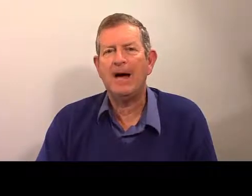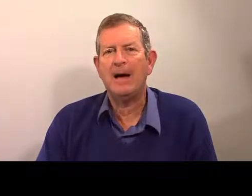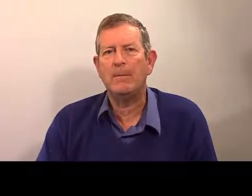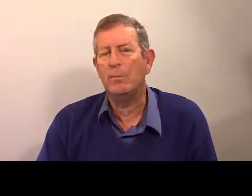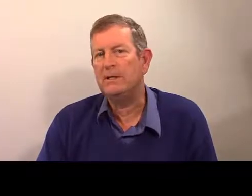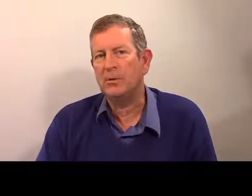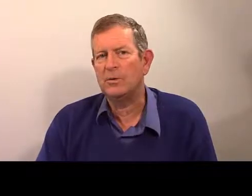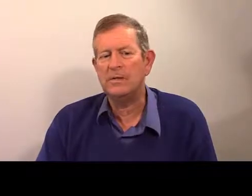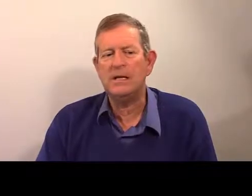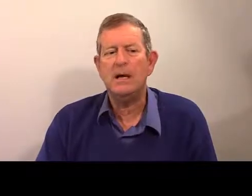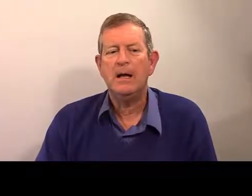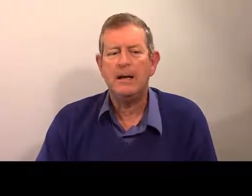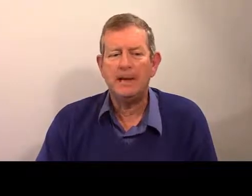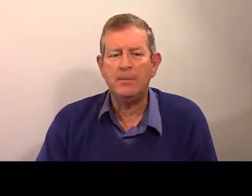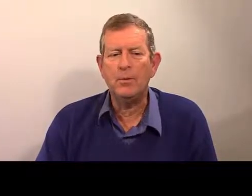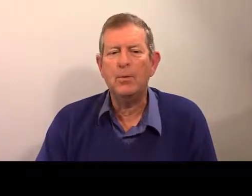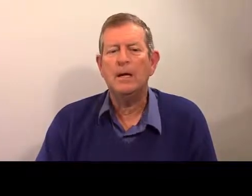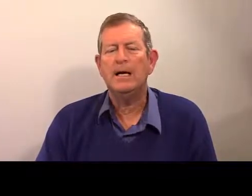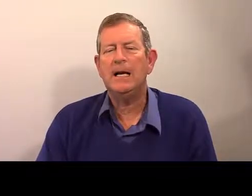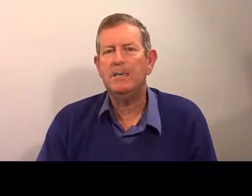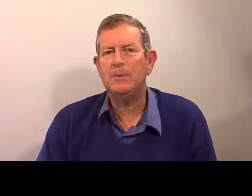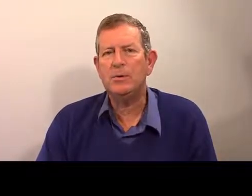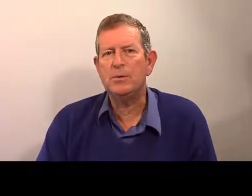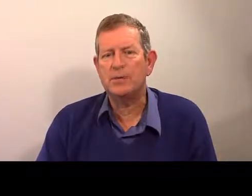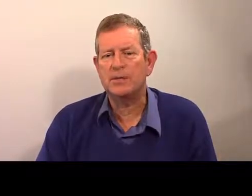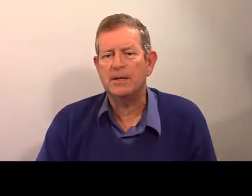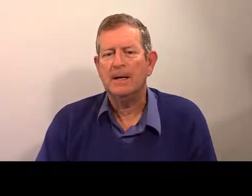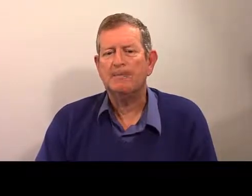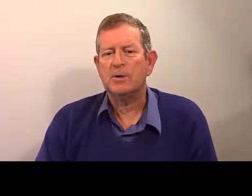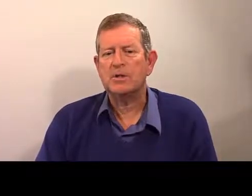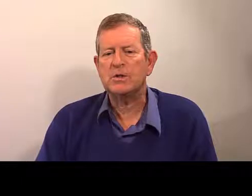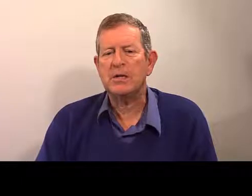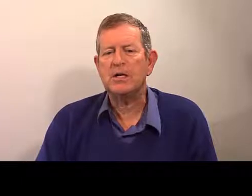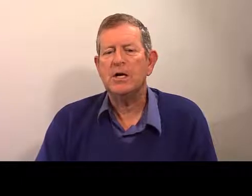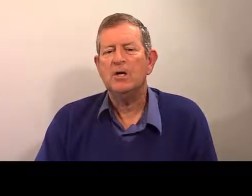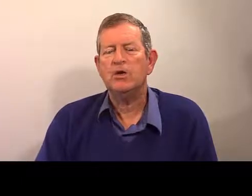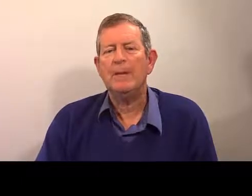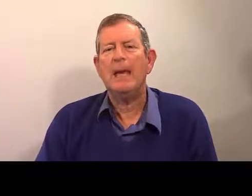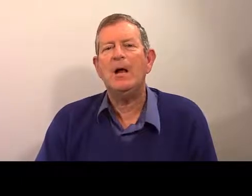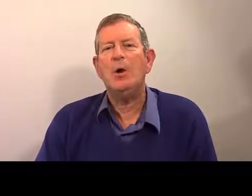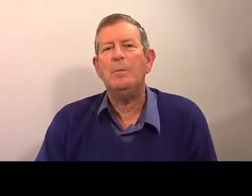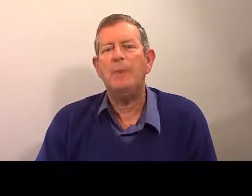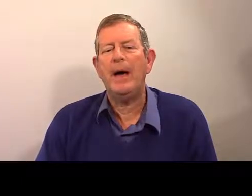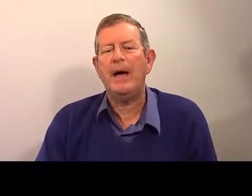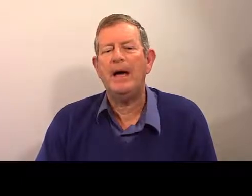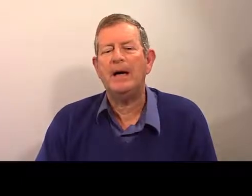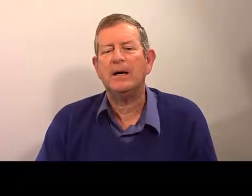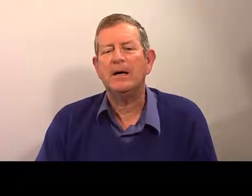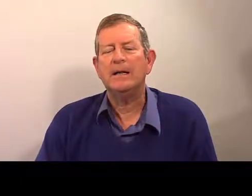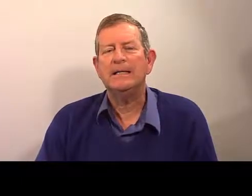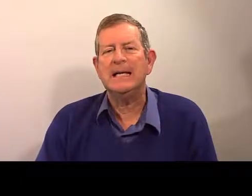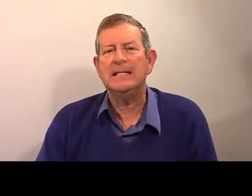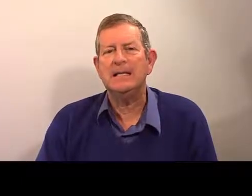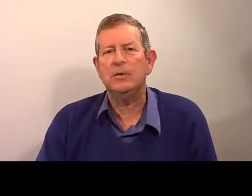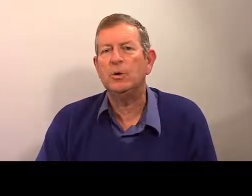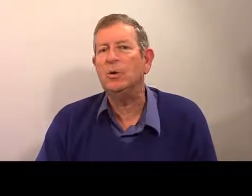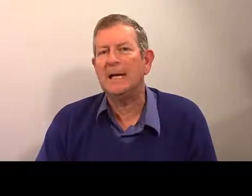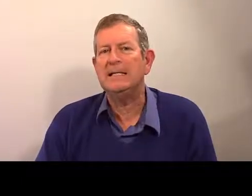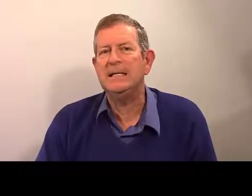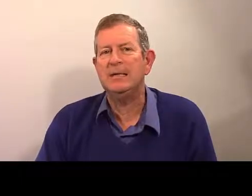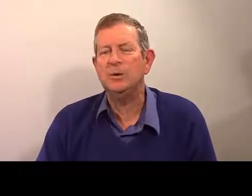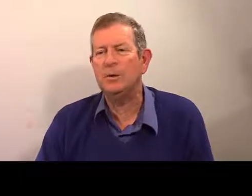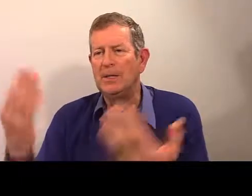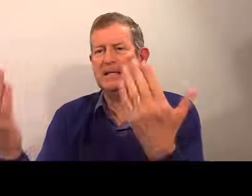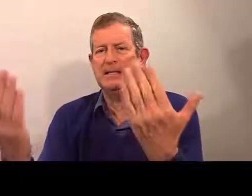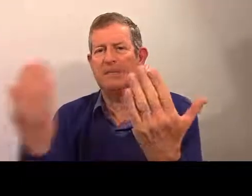la femme. On peut dire aussi l'époux, l'épouse. Ensuite, Jim est le père d'Eddie, de